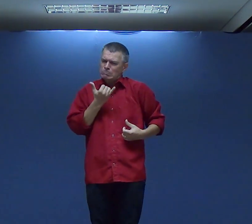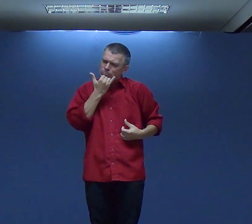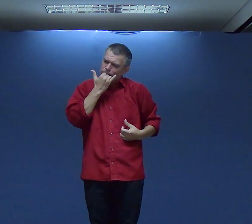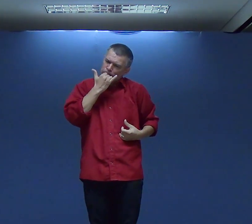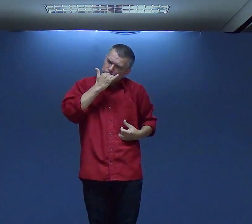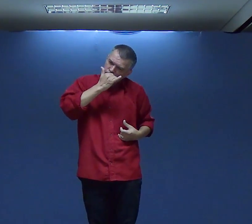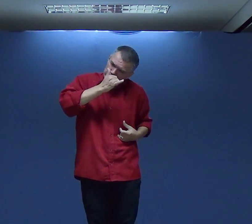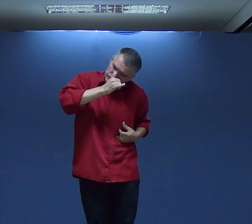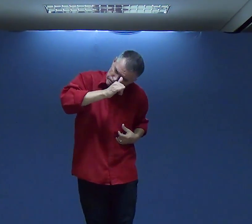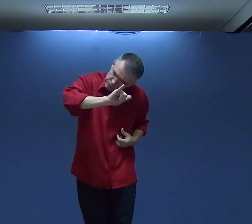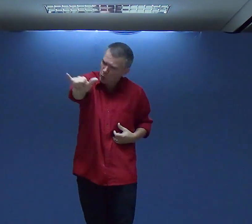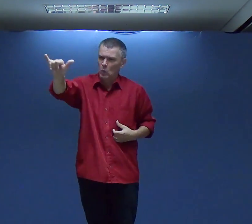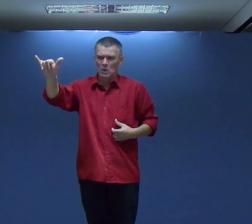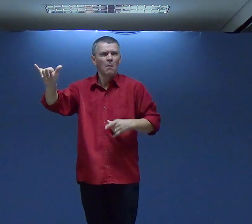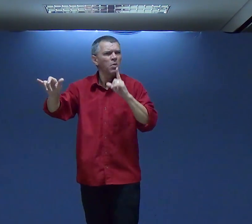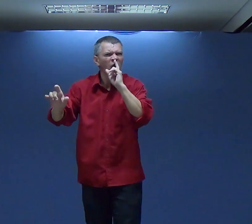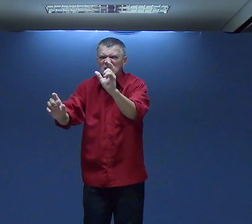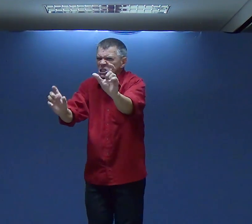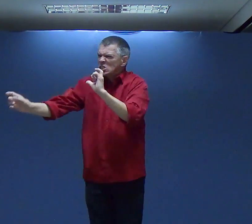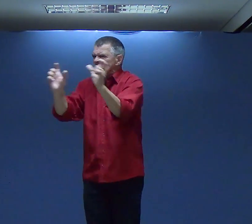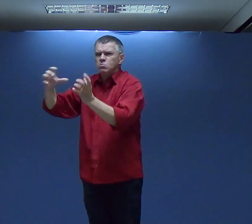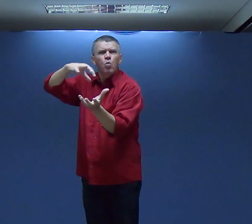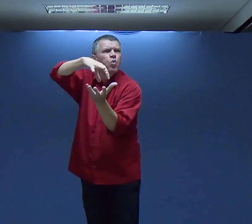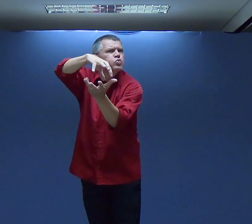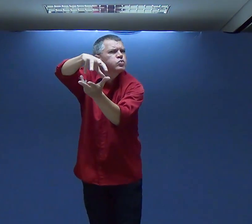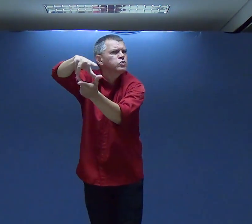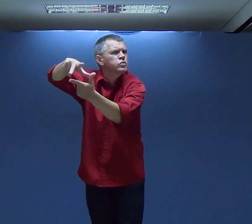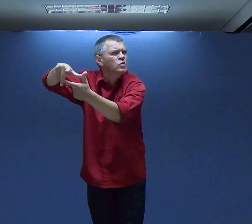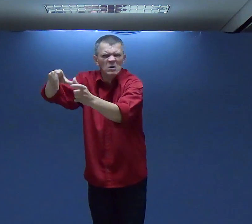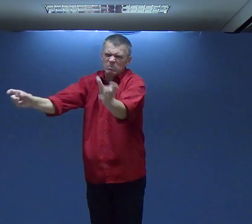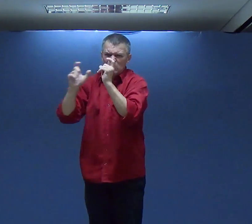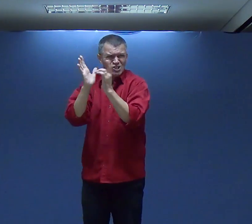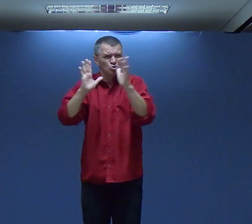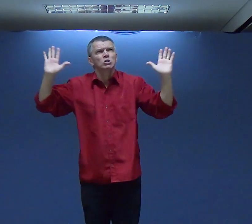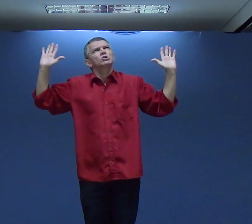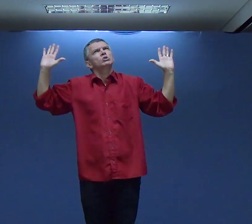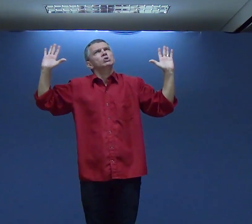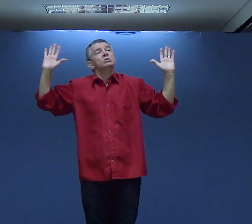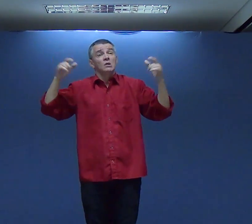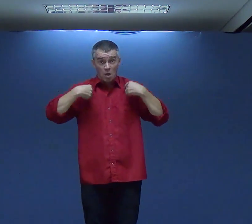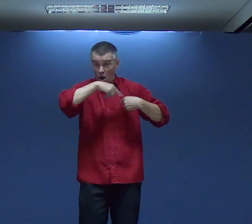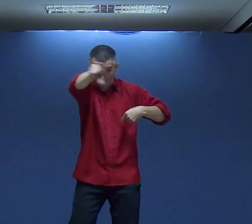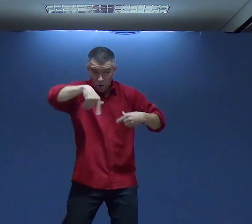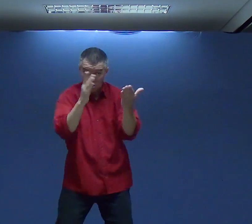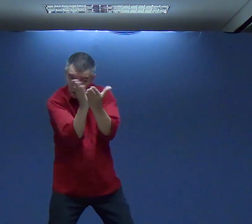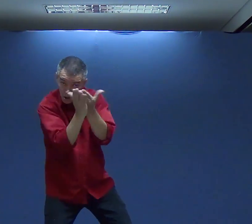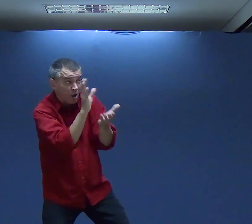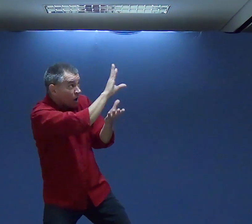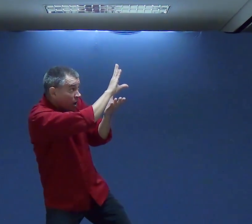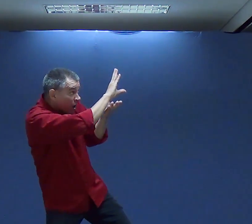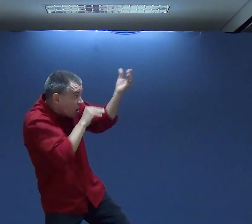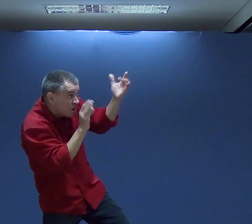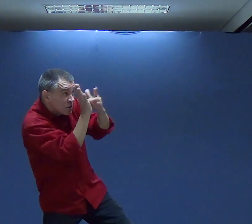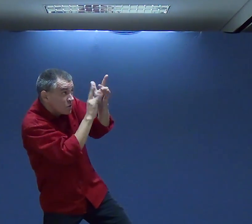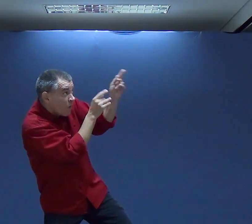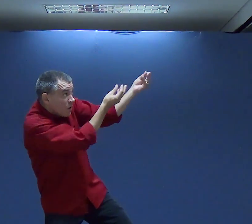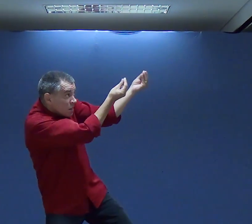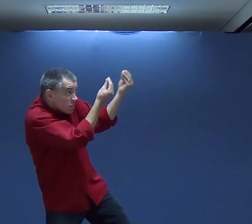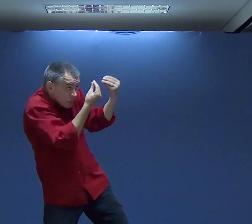Ele supertou Aquela cruz Para que o perdão De Deus Viesse Sobre as nossas vidas E